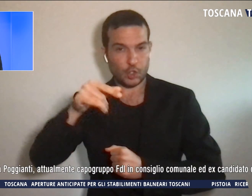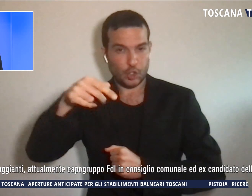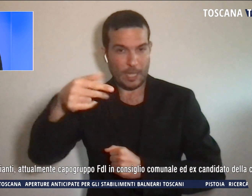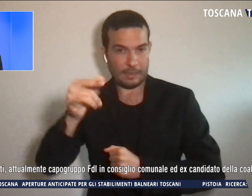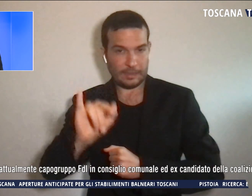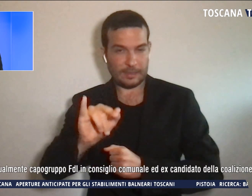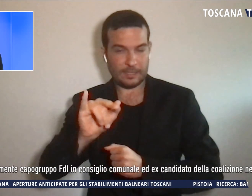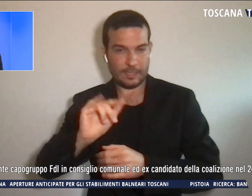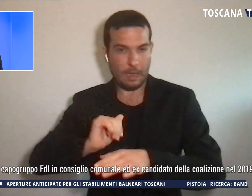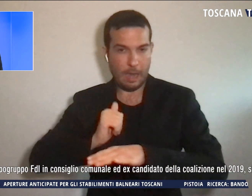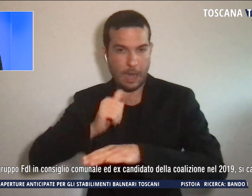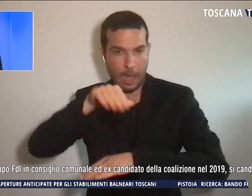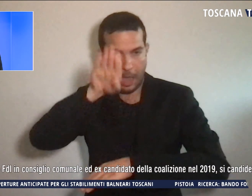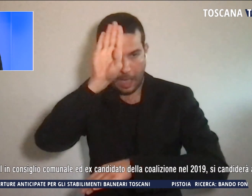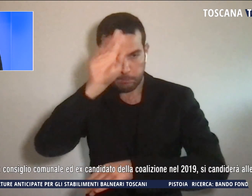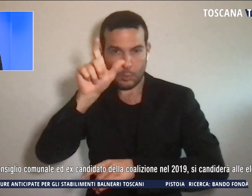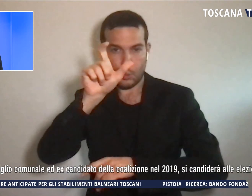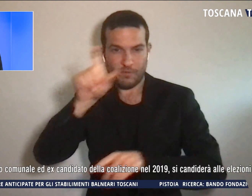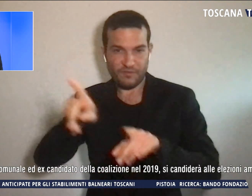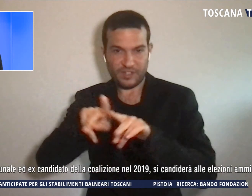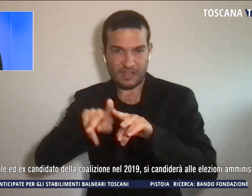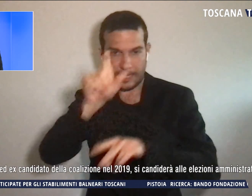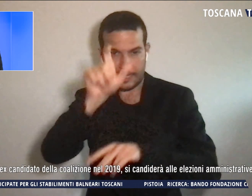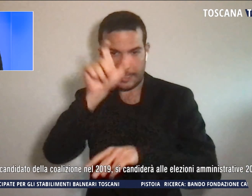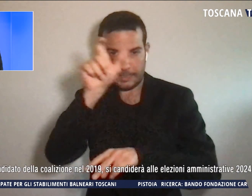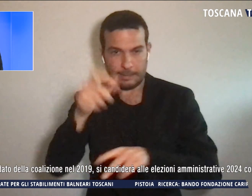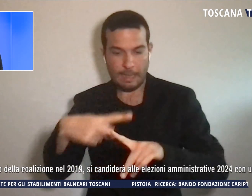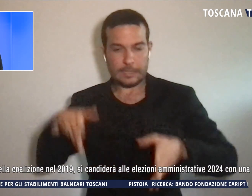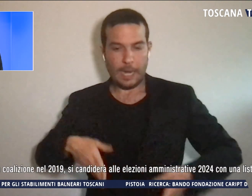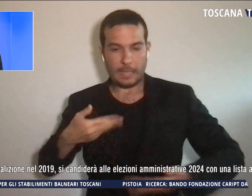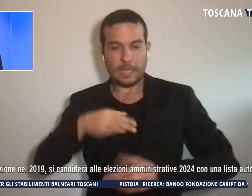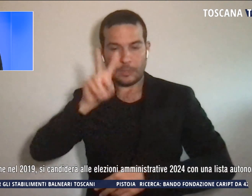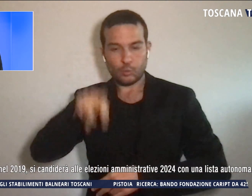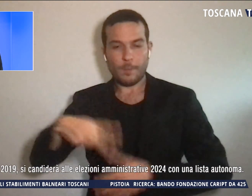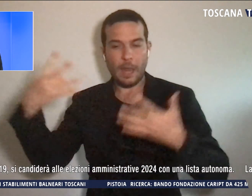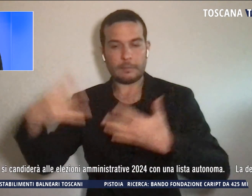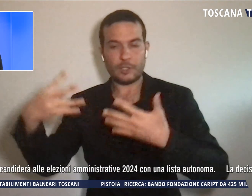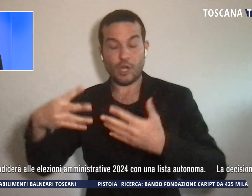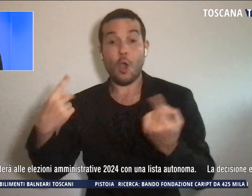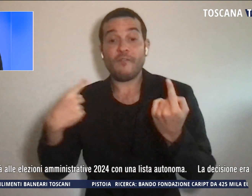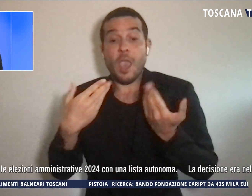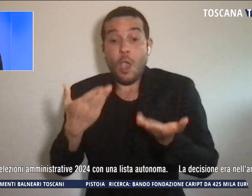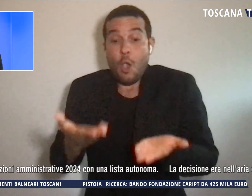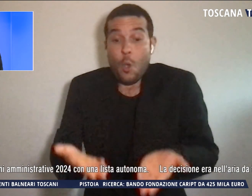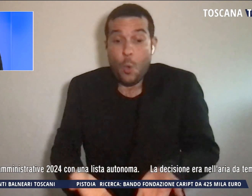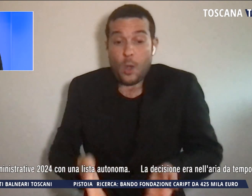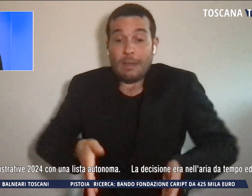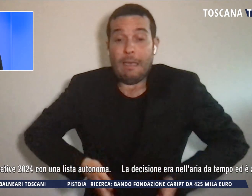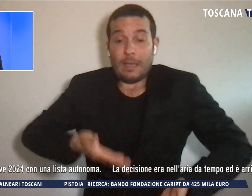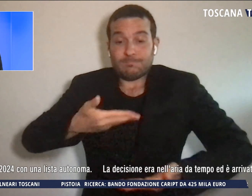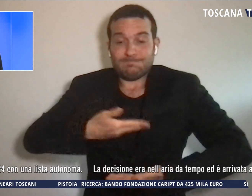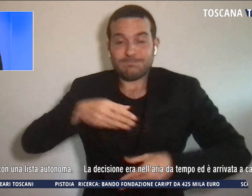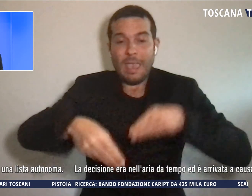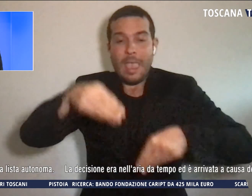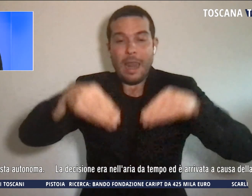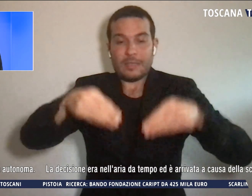Consiglio Comunale ed ex candidato della coalizione nel 2019, si candiderà alle elezioni amministrative con una lista